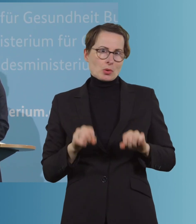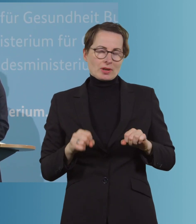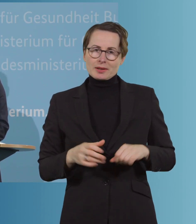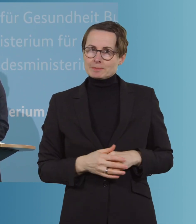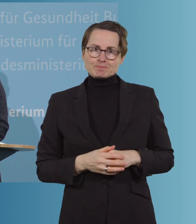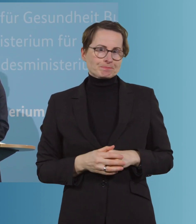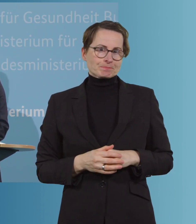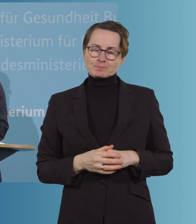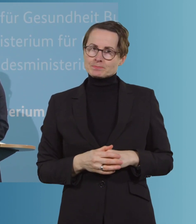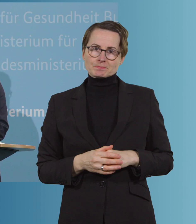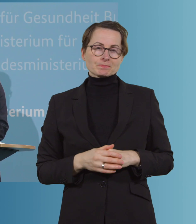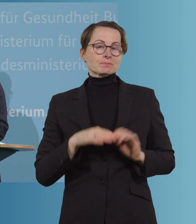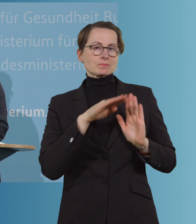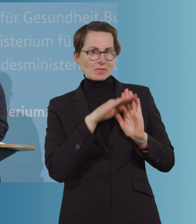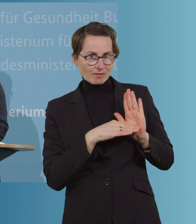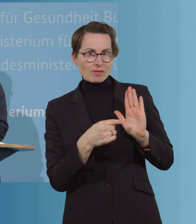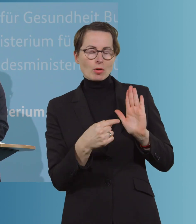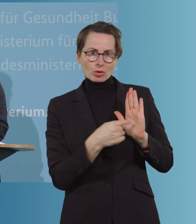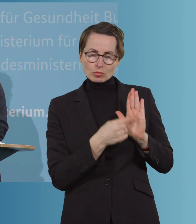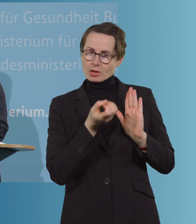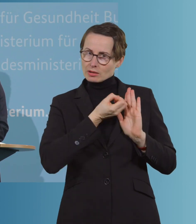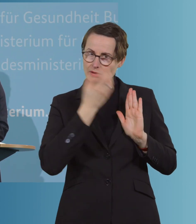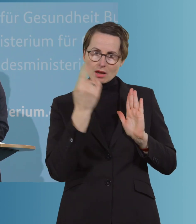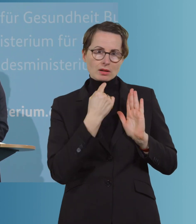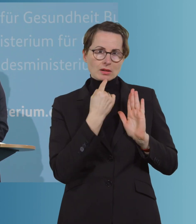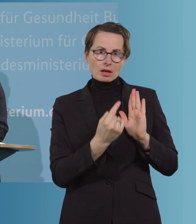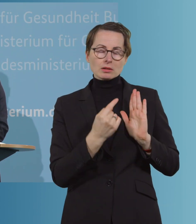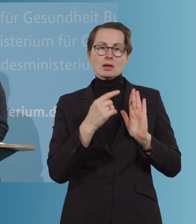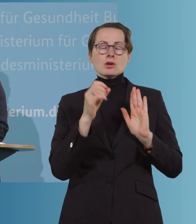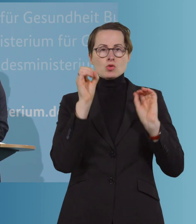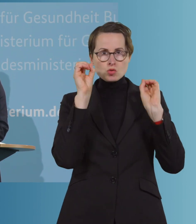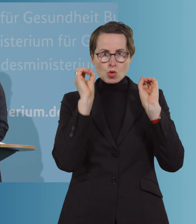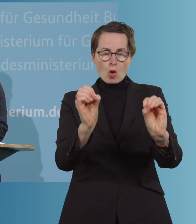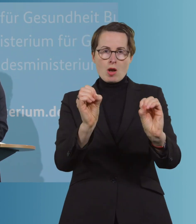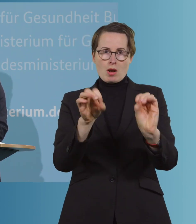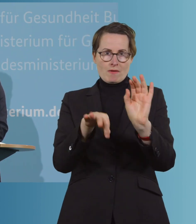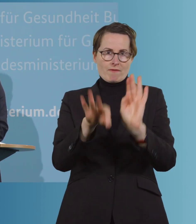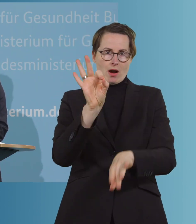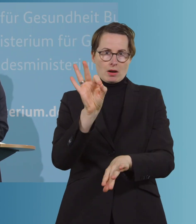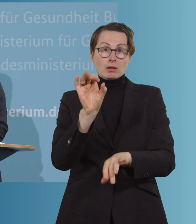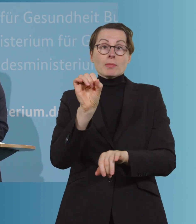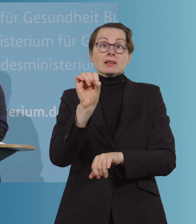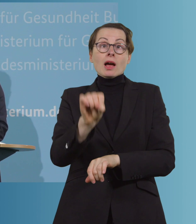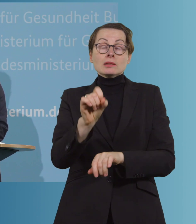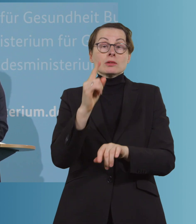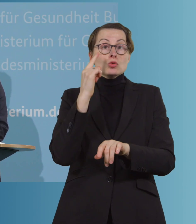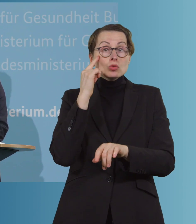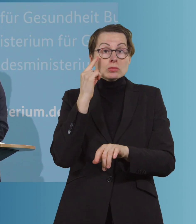sieht die Verordnung auch sehr, sehr klar vor, dass es eben keine Wahlmöglichkeit gibt. Man kann sich entscheiden, ob man geimpft werden will oder nicht.